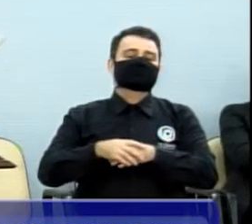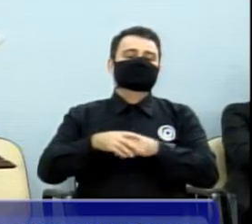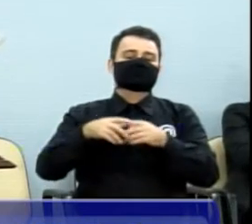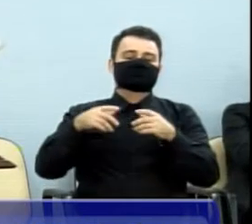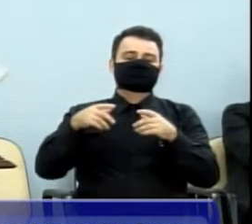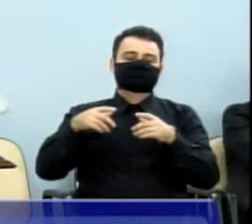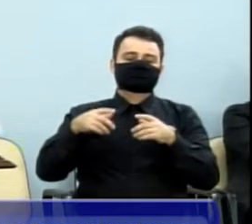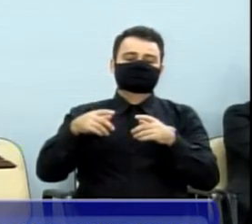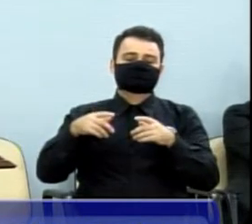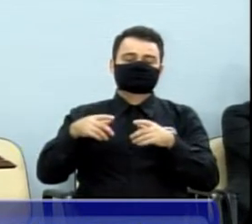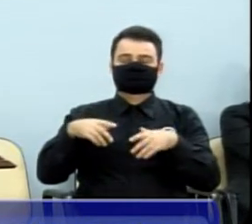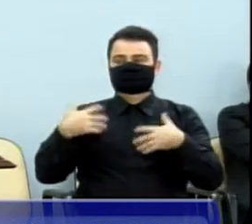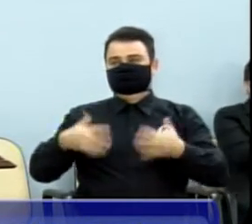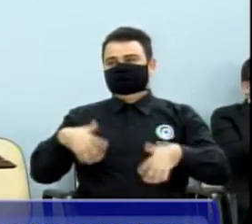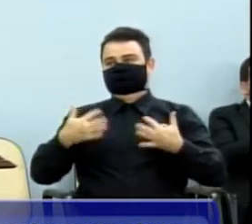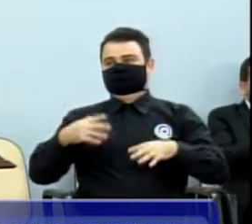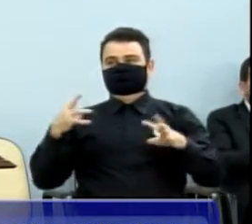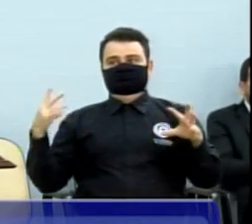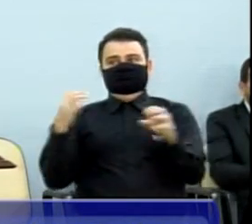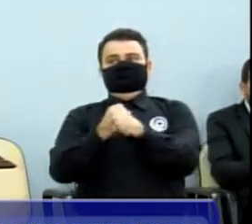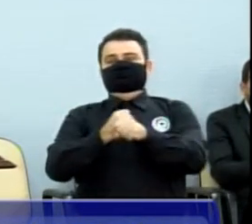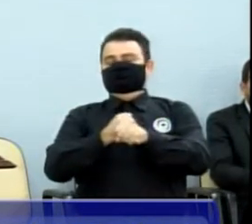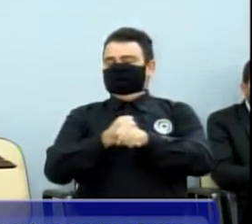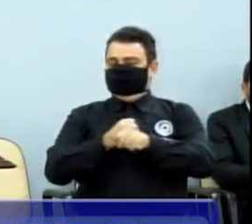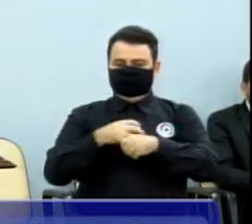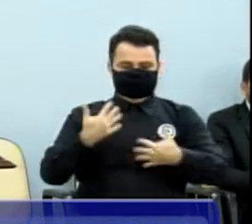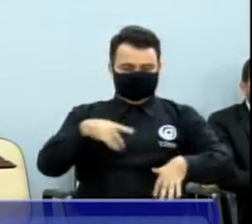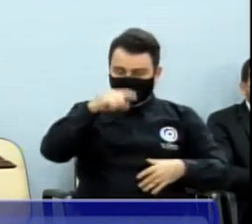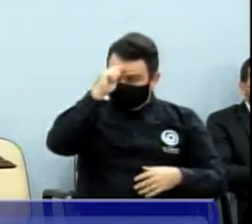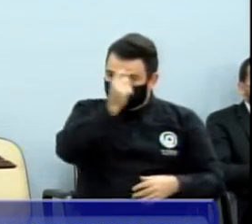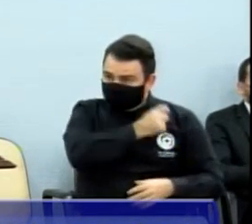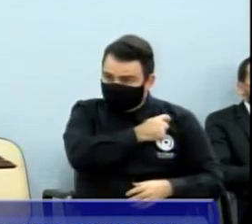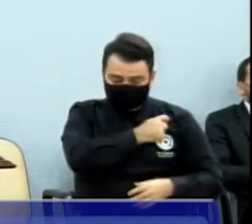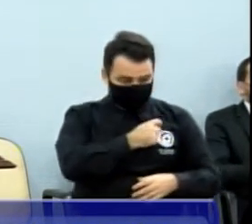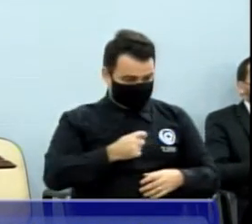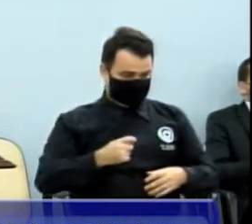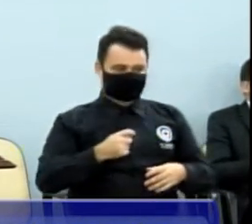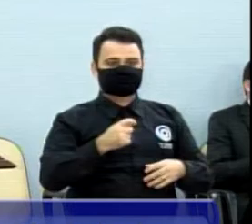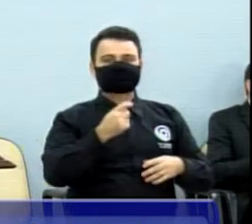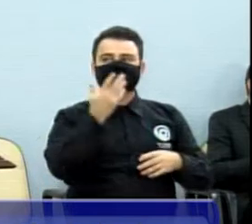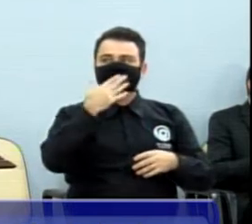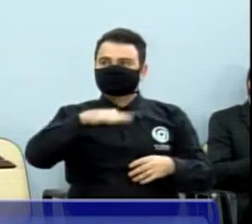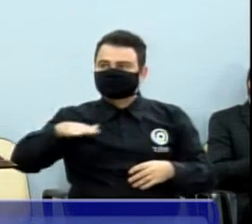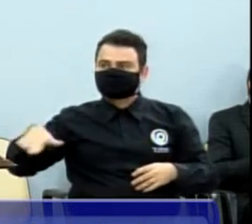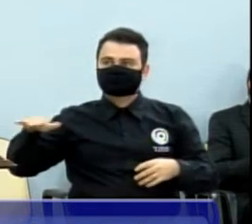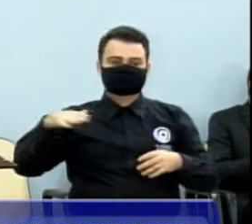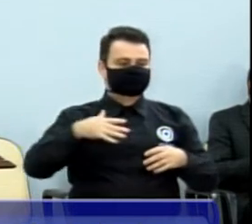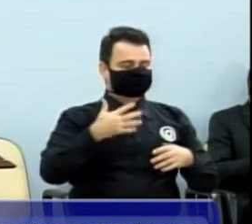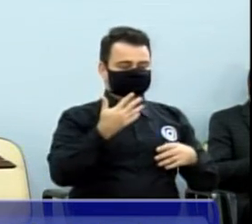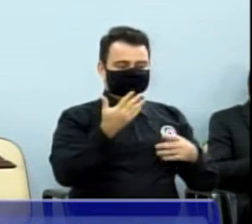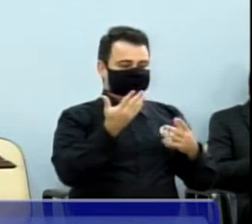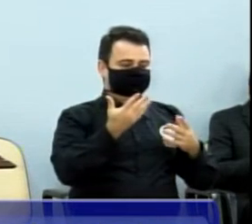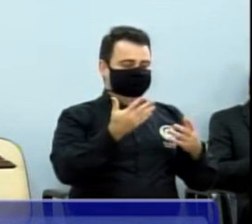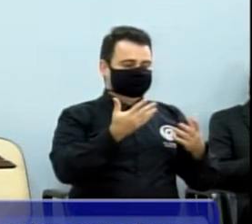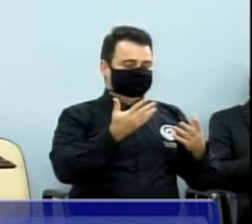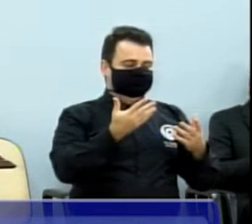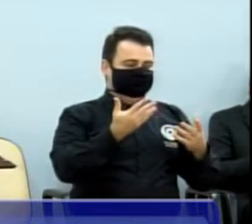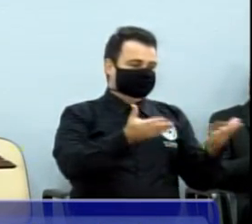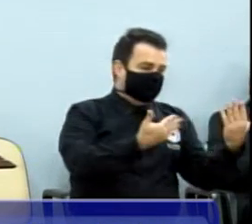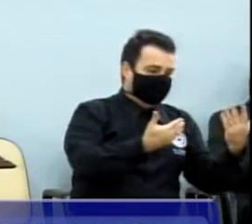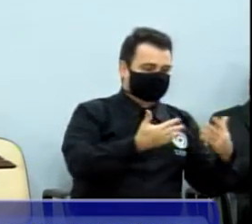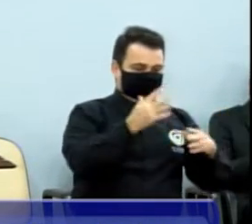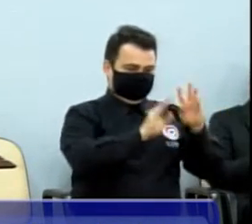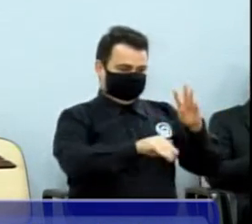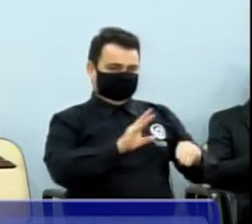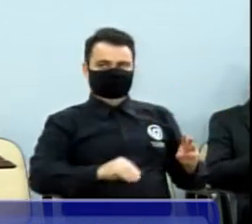E os números são muito alarmantes. Gente, como é que pode uma cidade de aproximadamente 600 mil habitantes, porque eu acho